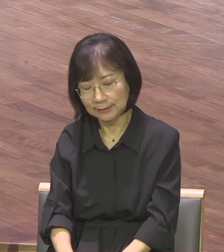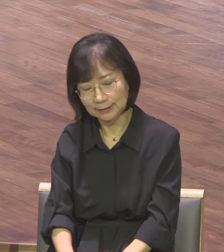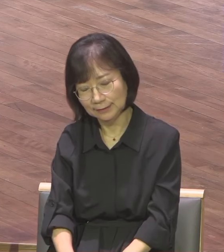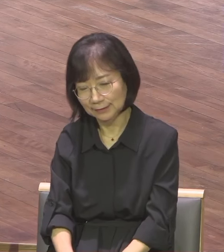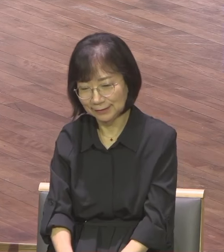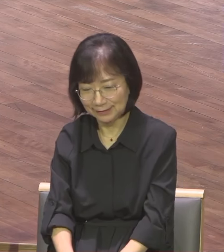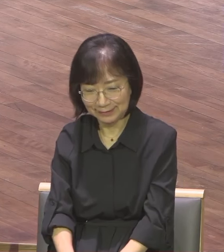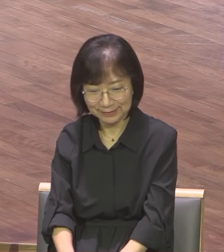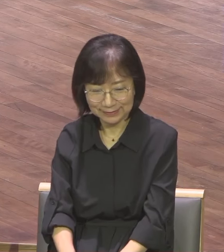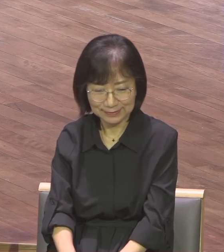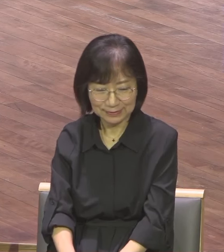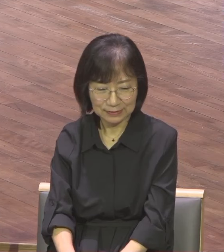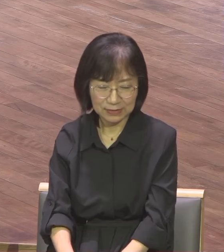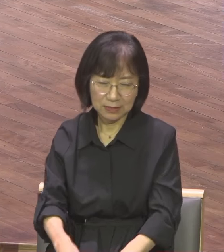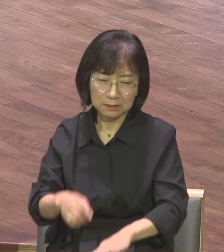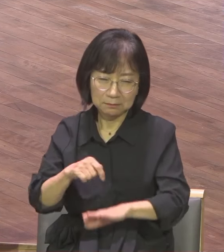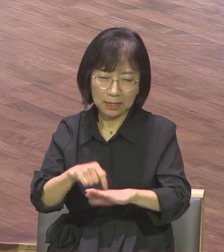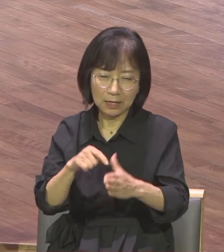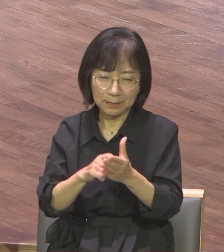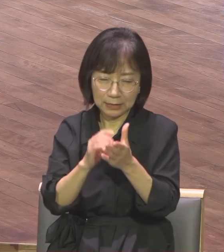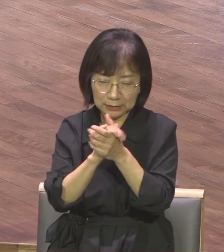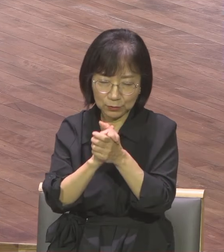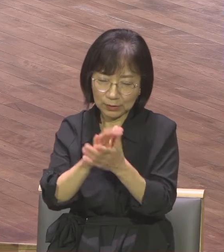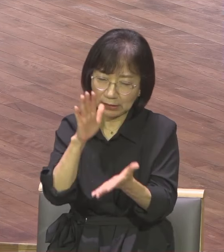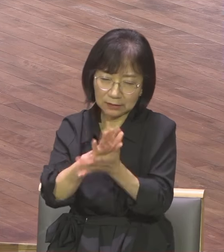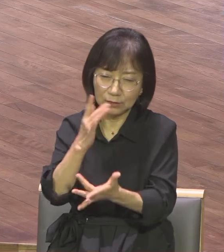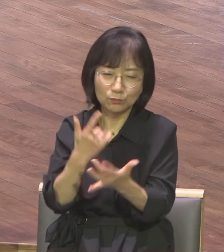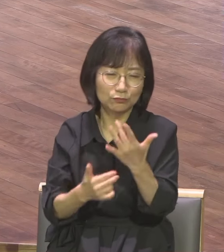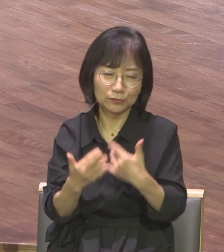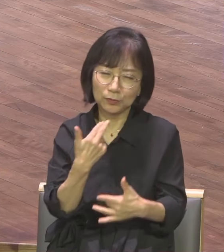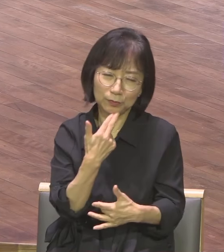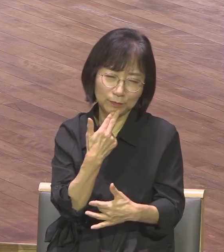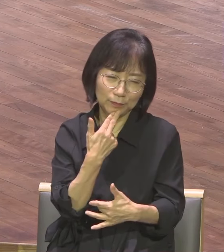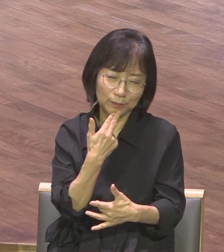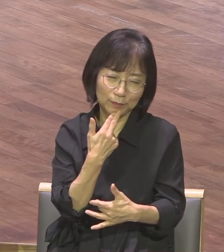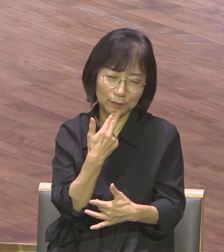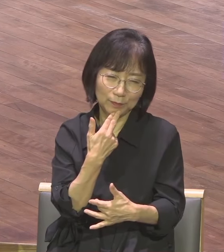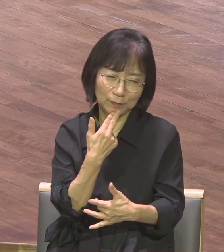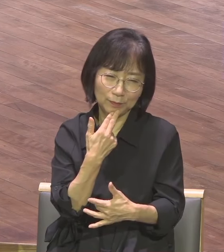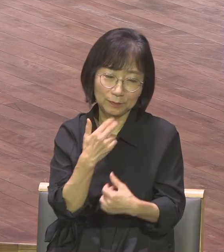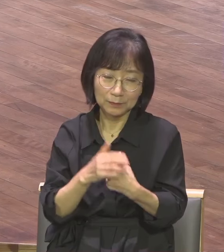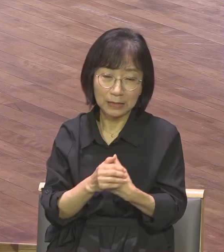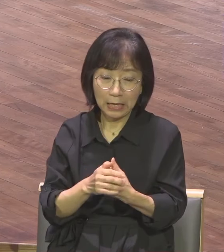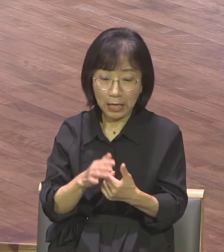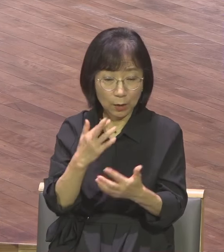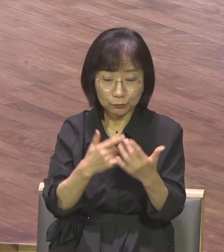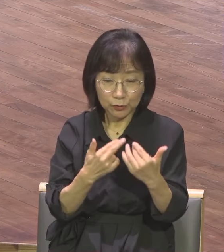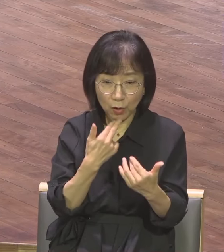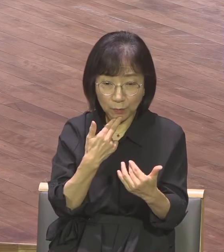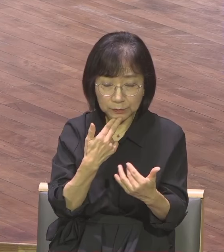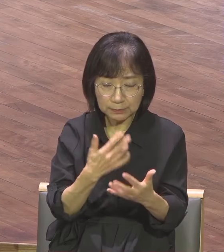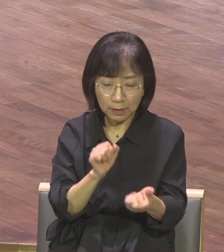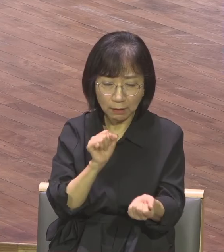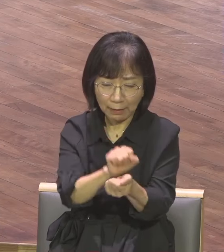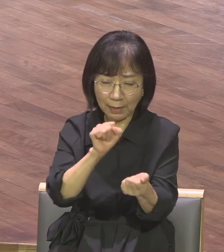불이 없어요 불이 없는 사람은 어떻게 가문에 불을 옮깁니까 불이 없는 사람은 어떻게 자녀에게